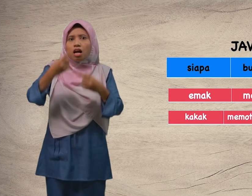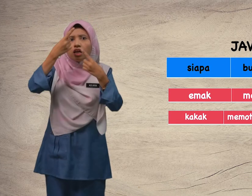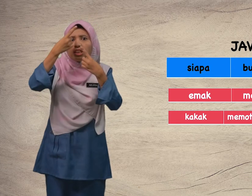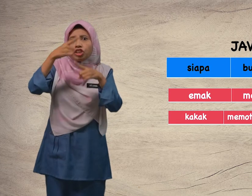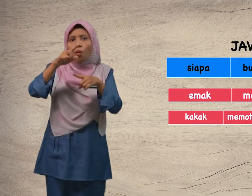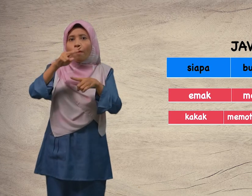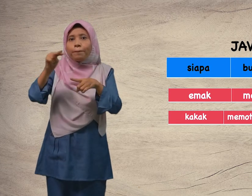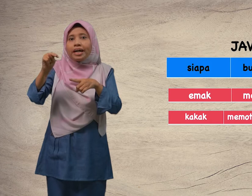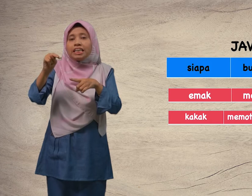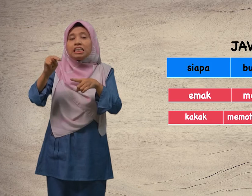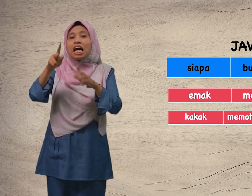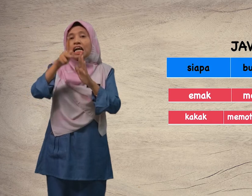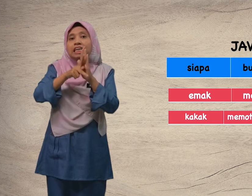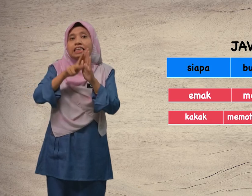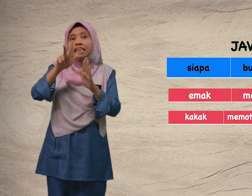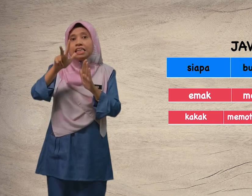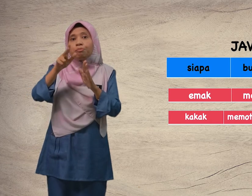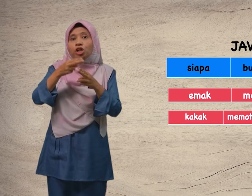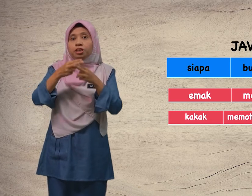Jawapan ketiga pula.